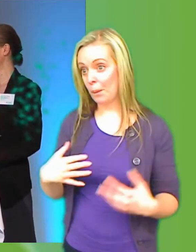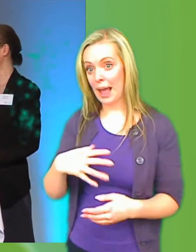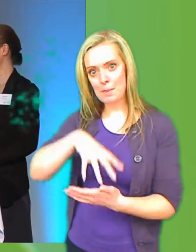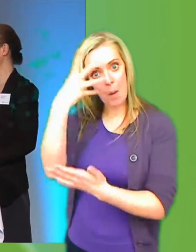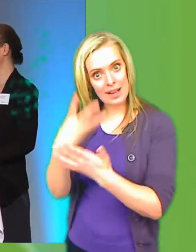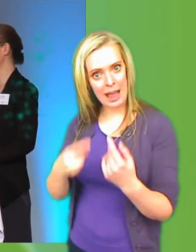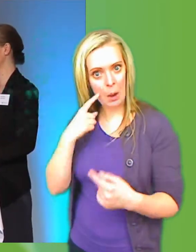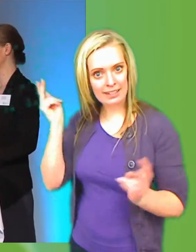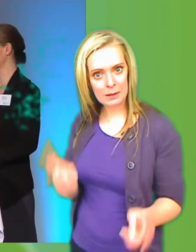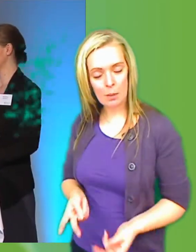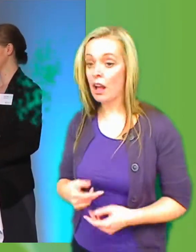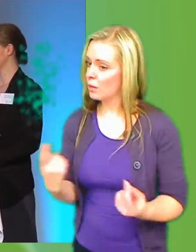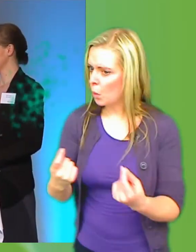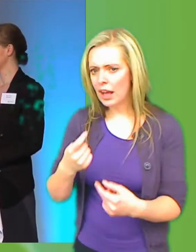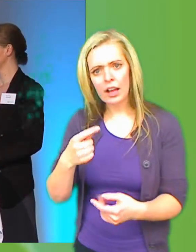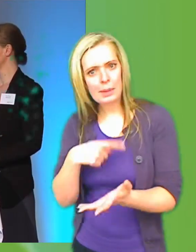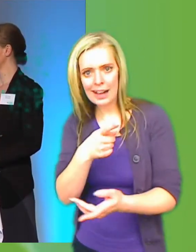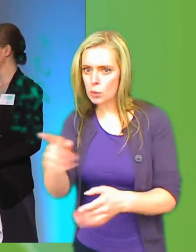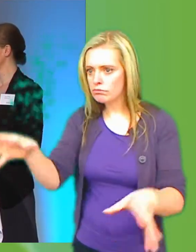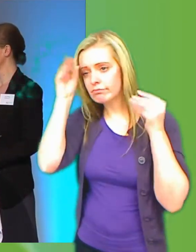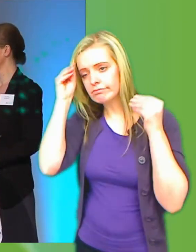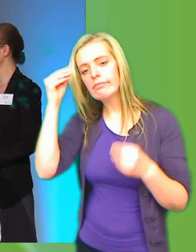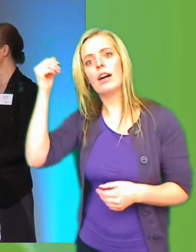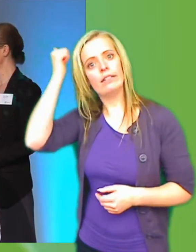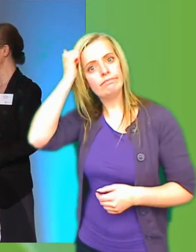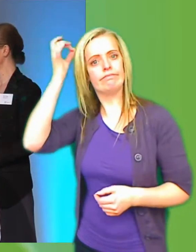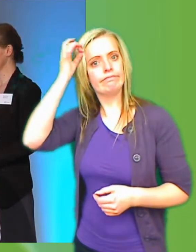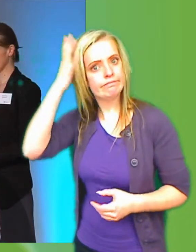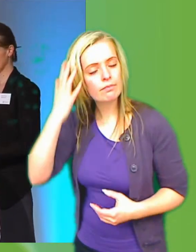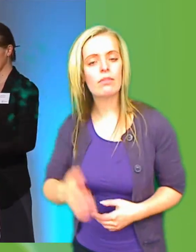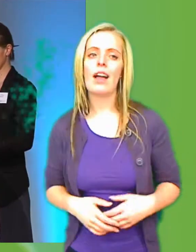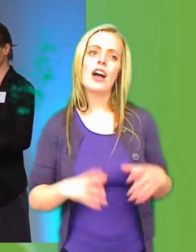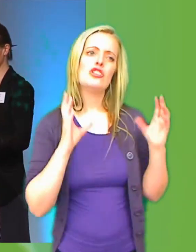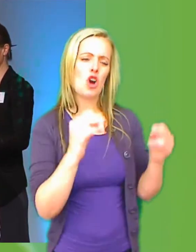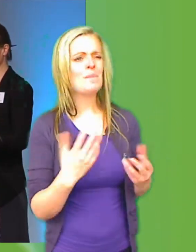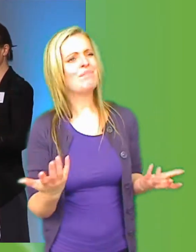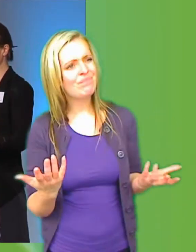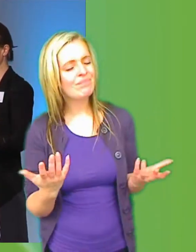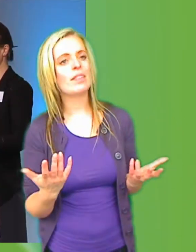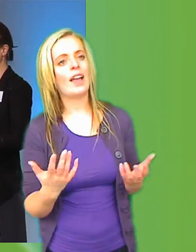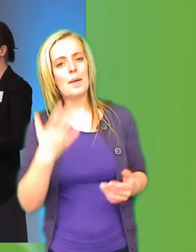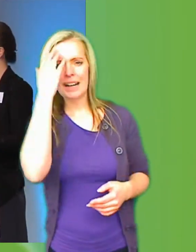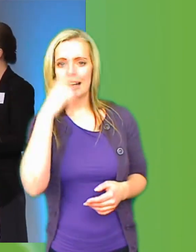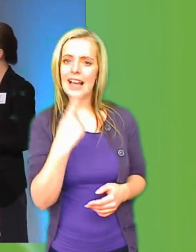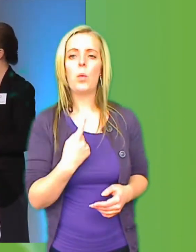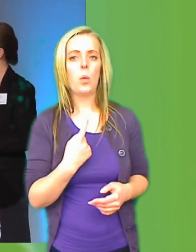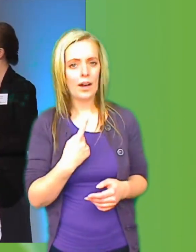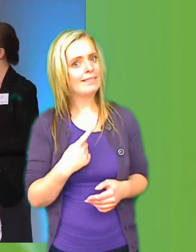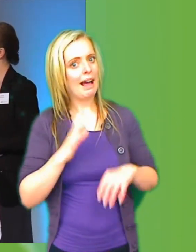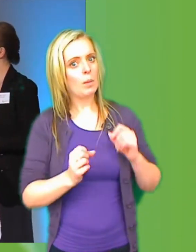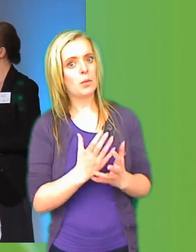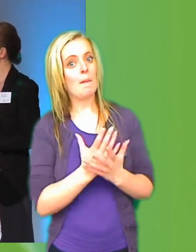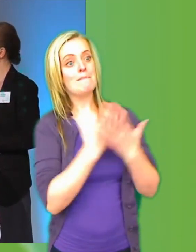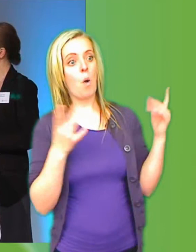Var det något speciellt som du tog till dig? Ja, egentligen skulle man kunna säga främst att det handlar om att det är så många som gör så